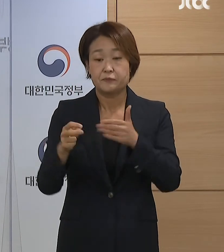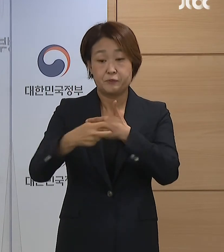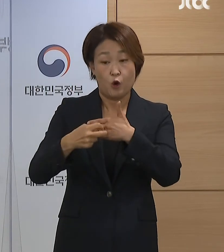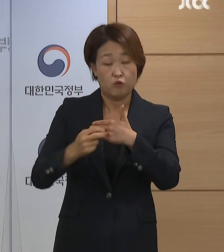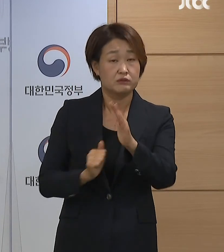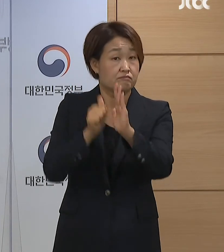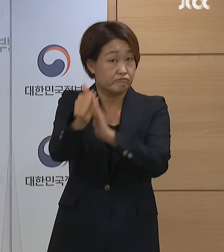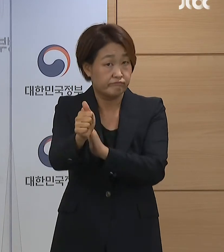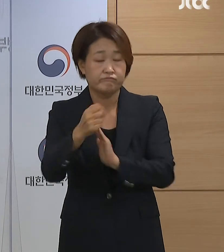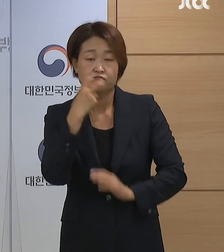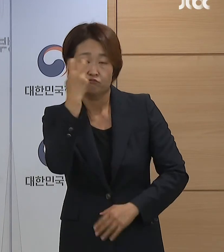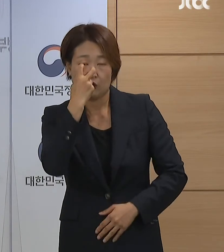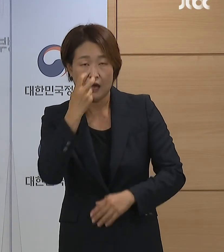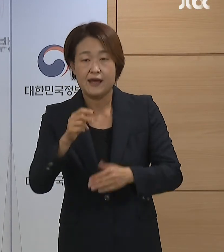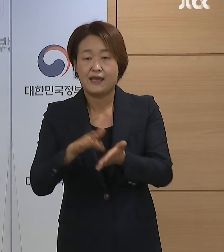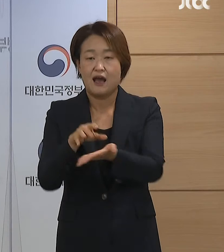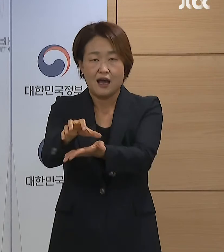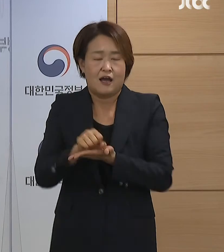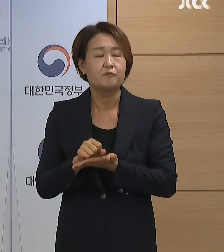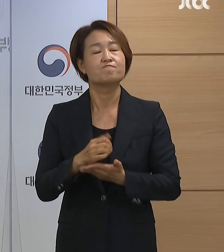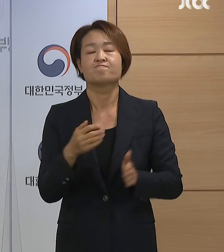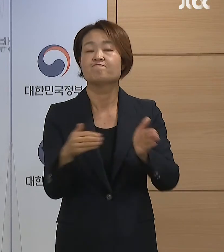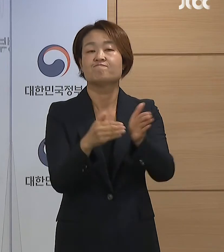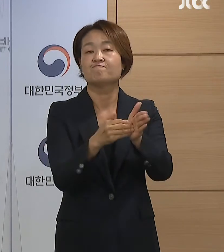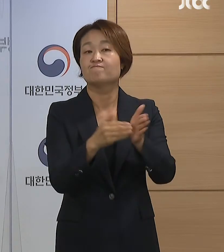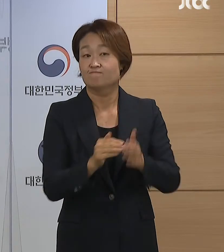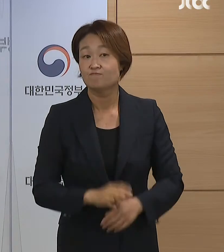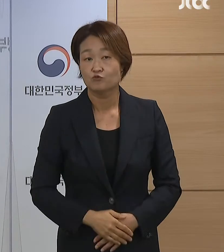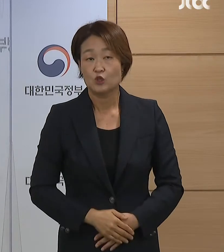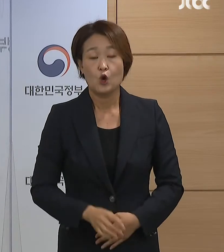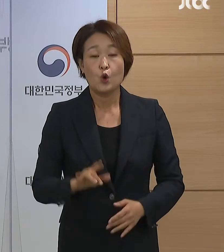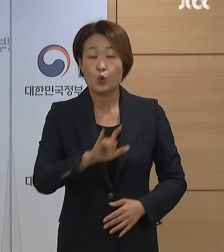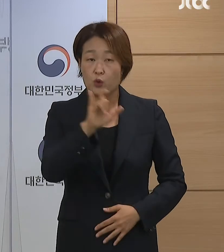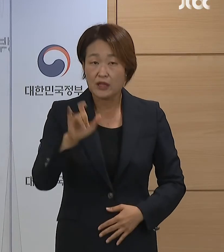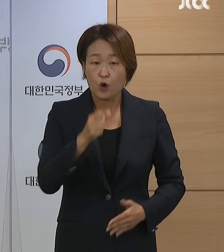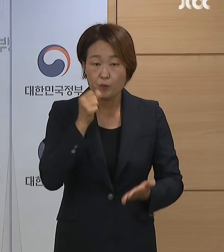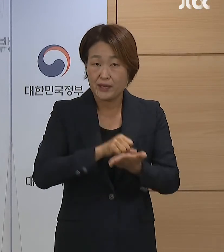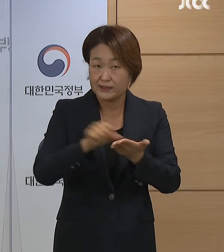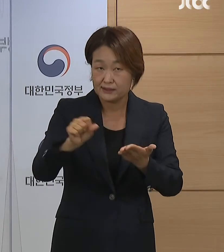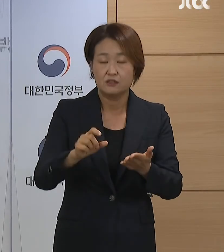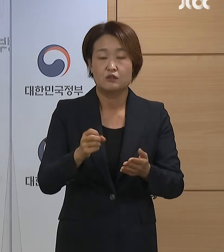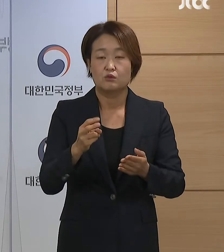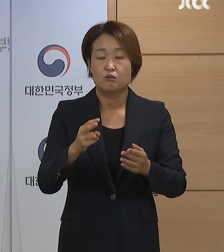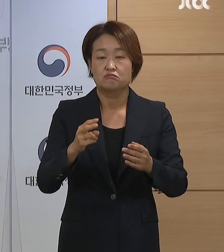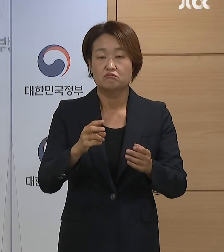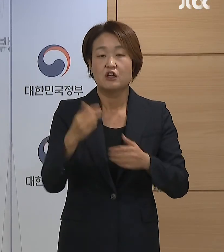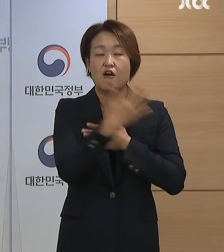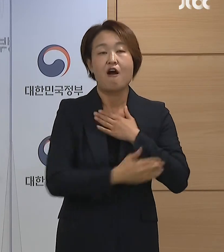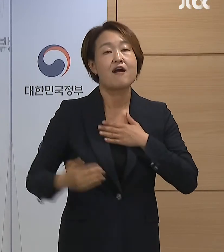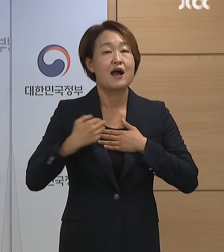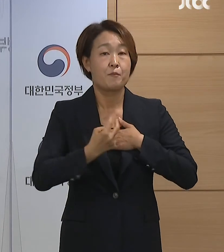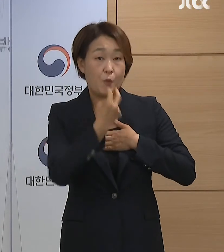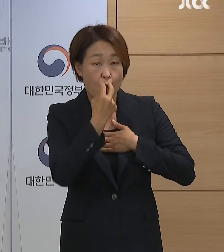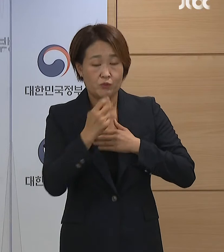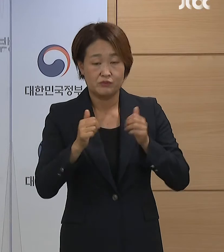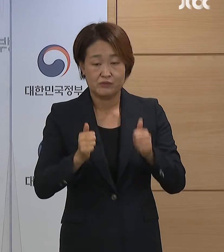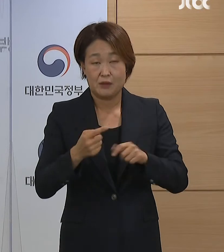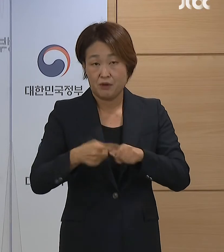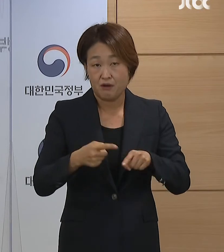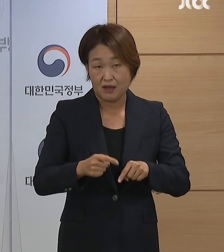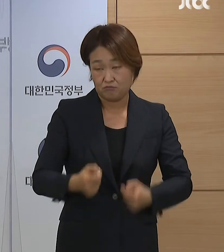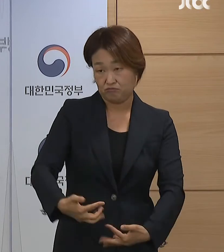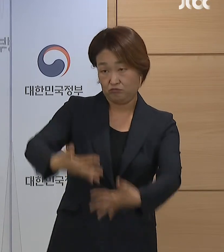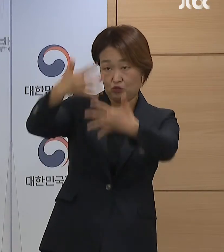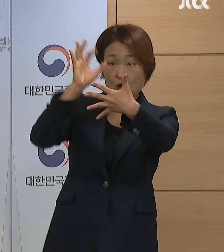기관 현황과 운영시간은 코로나19의 홈페이지, 포털사이트, 건강보험 심사평가원의 홈페이지를